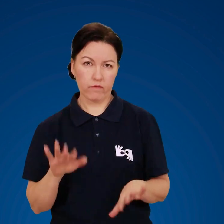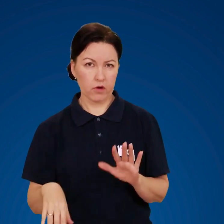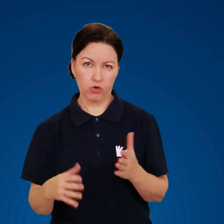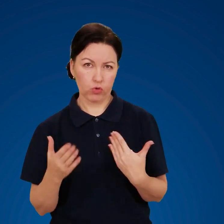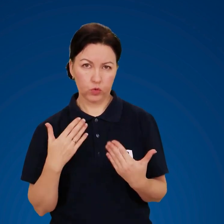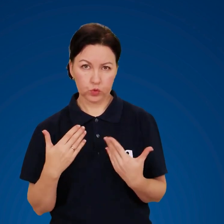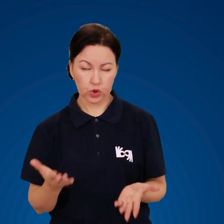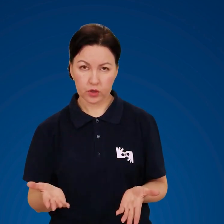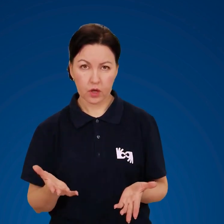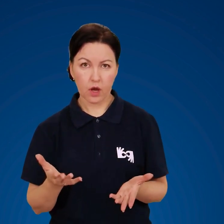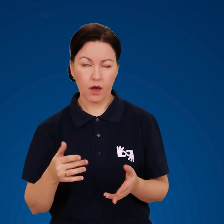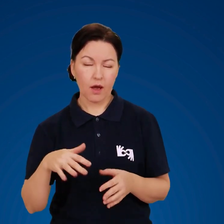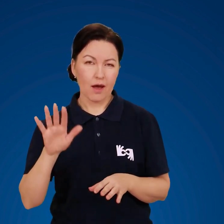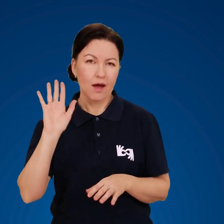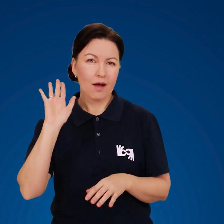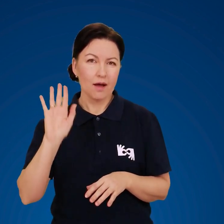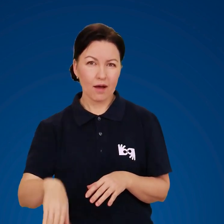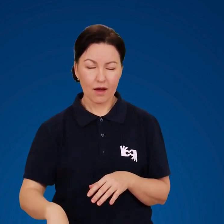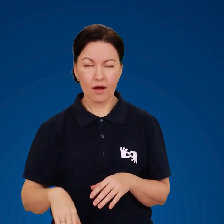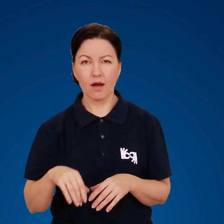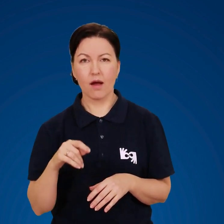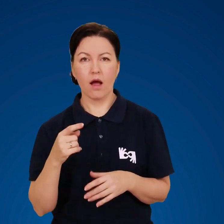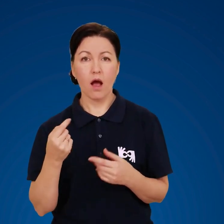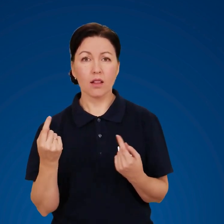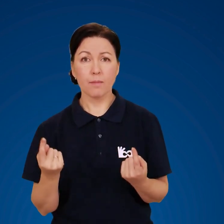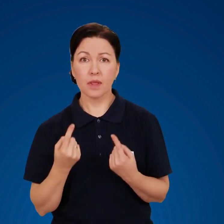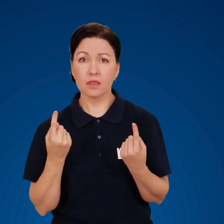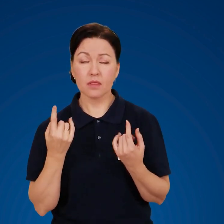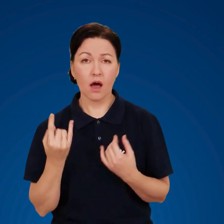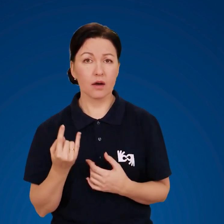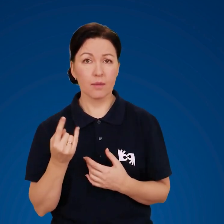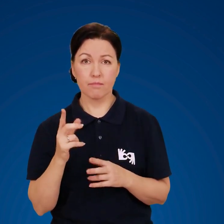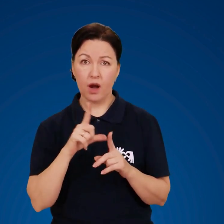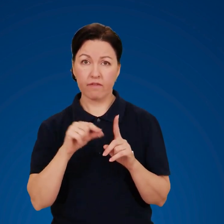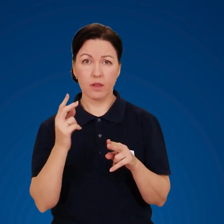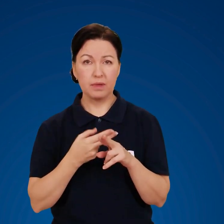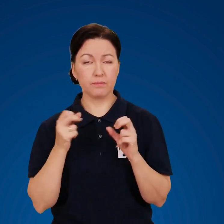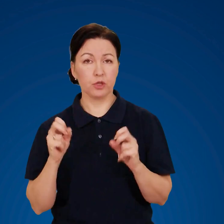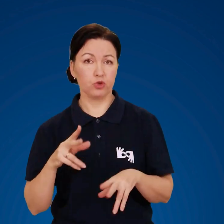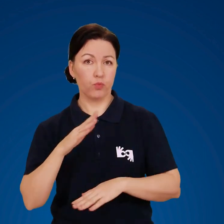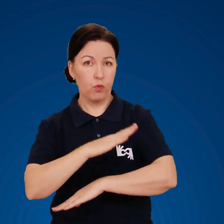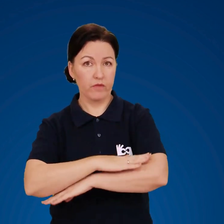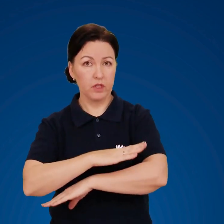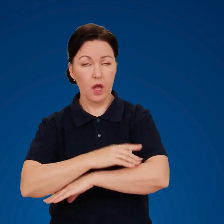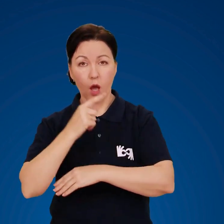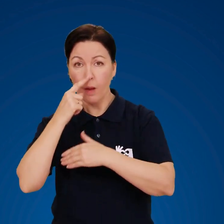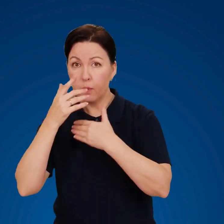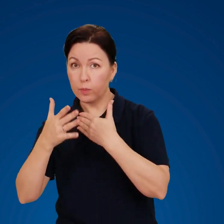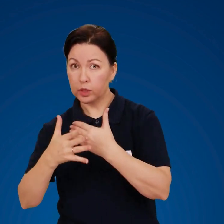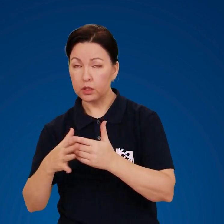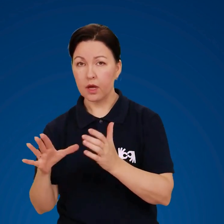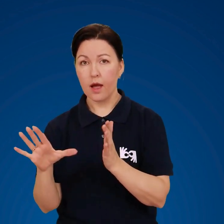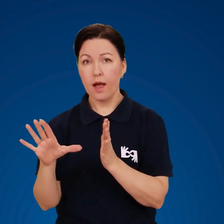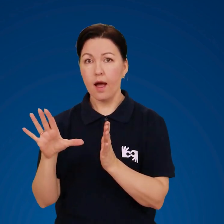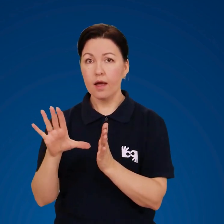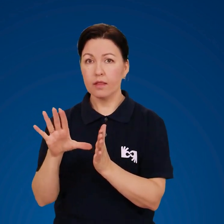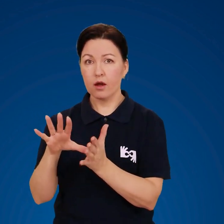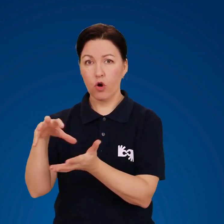легковажно, нехтуючи елементарними правилами безпечної поведінки поблизу енергооб